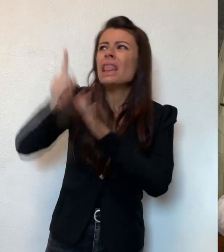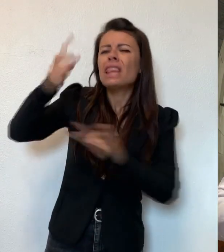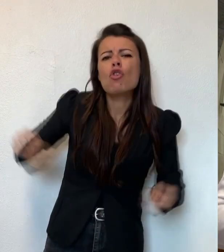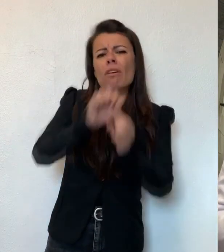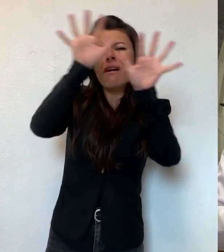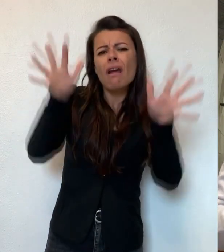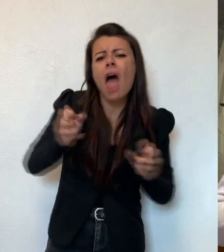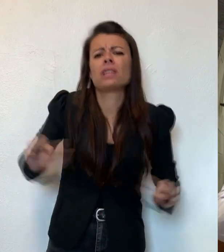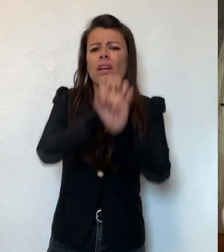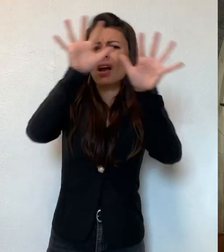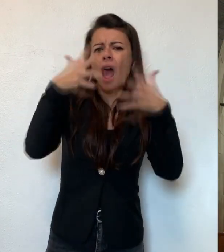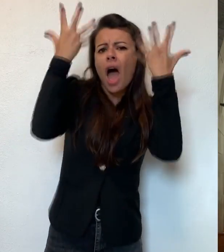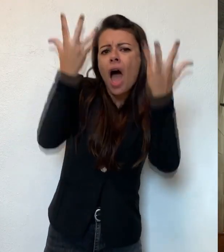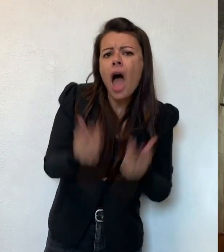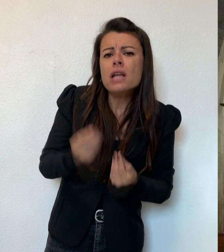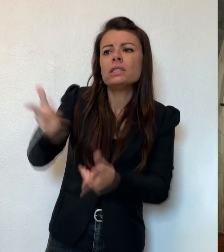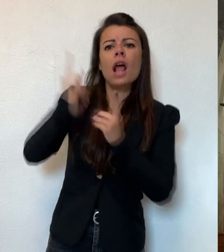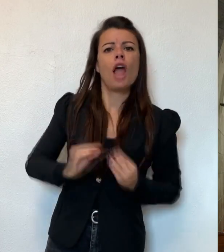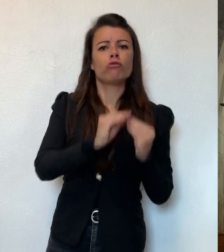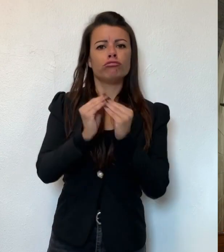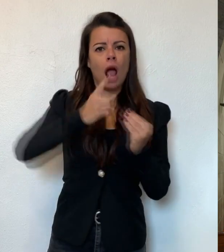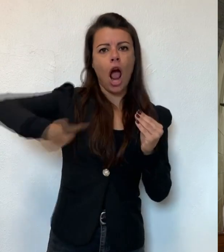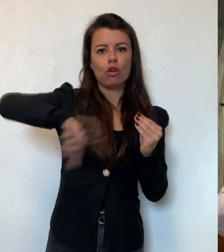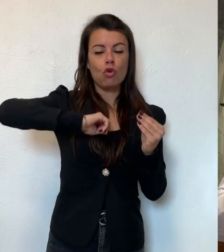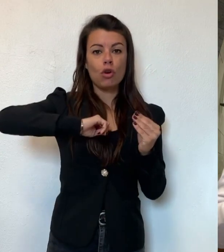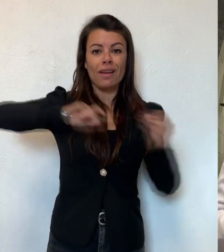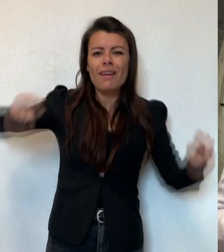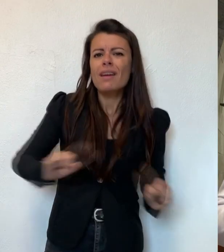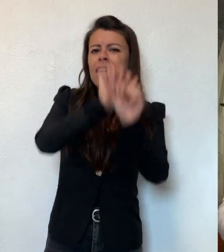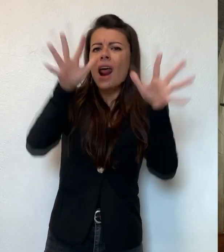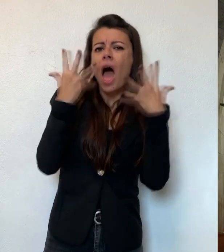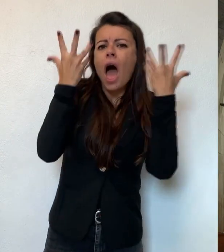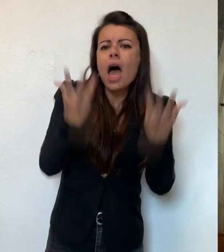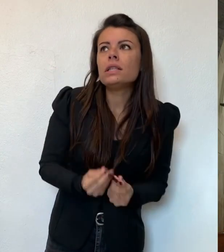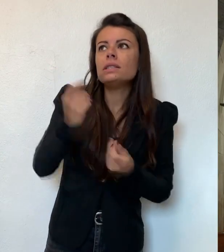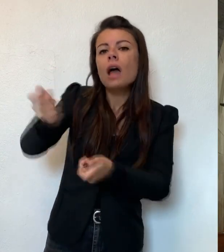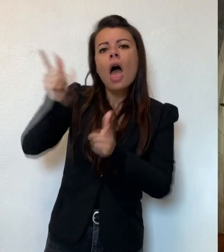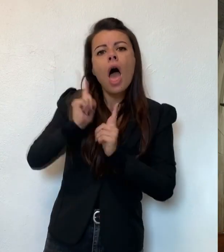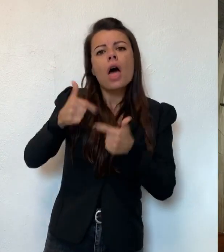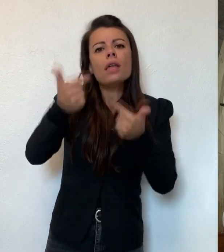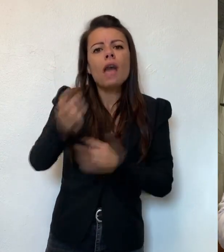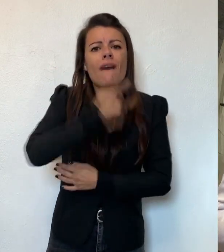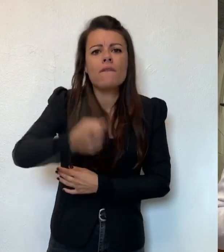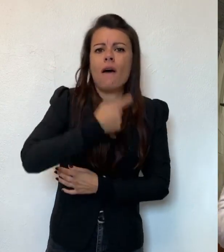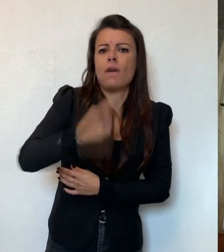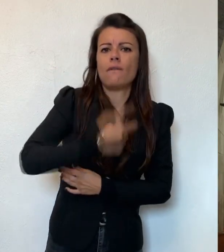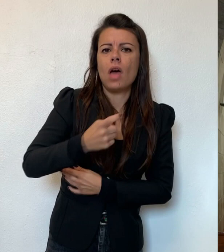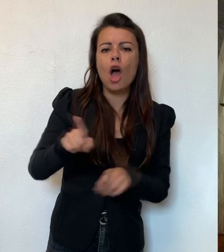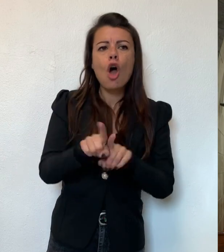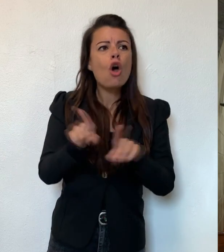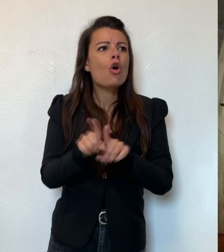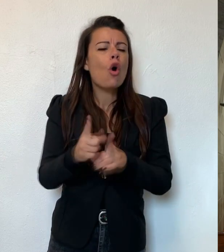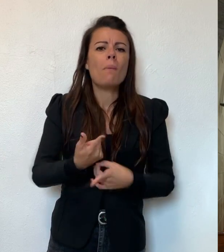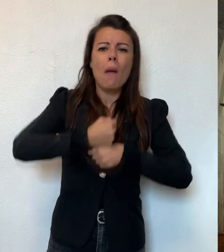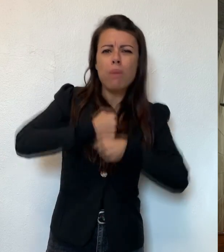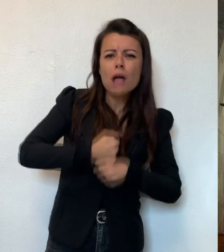grazia è costantemente l'opera per noi. Detto così, grazia su grazia esprime continuità, un paziente instancabile,